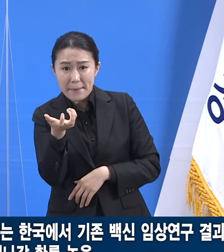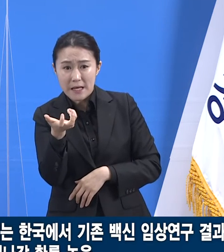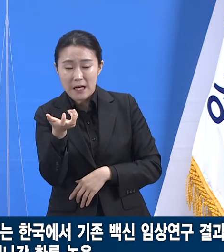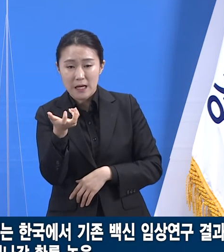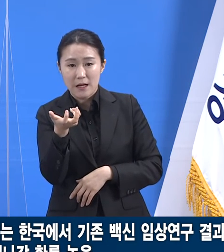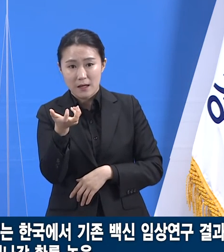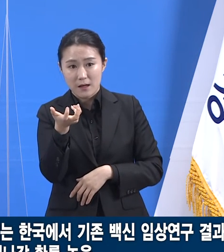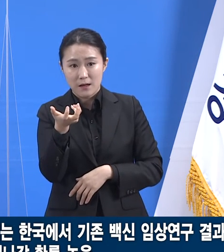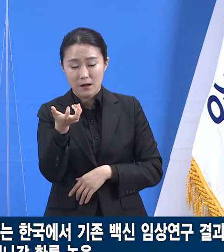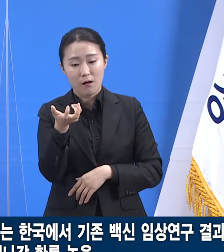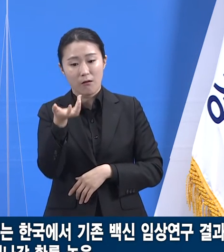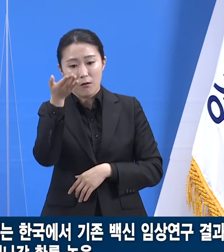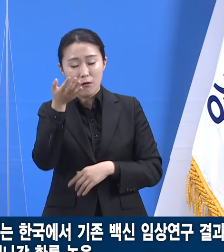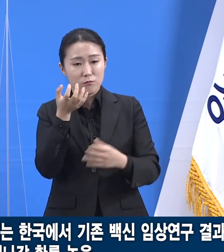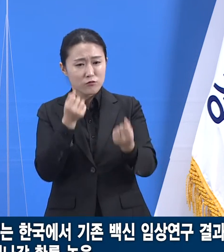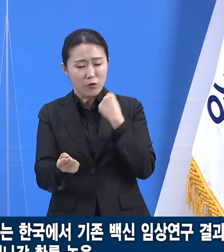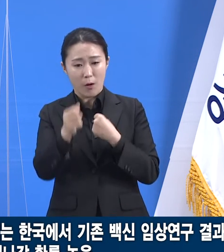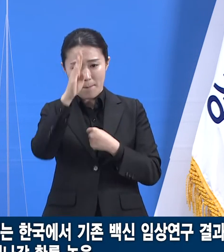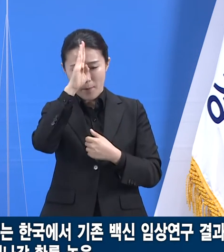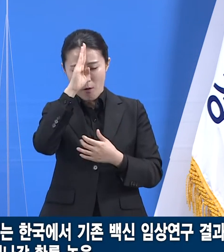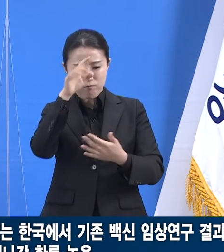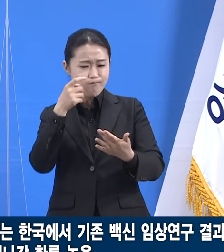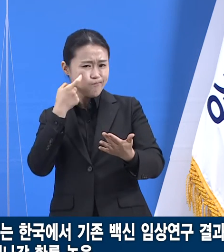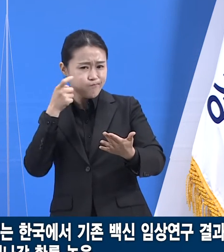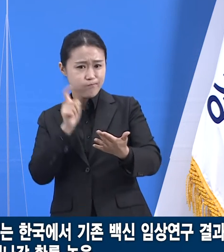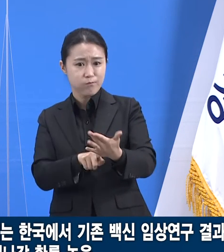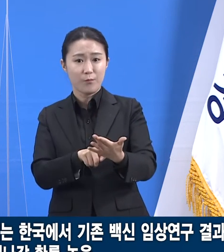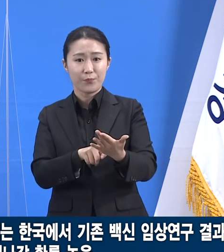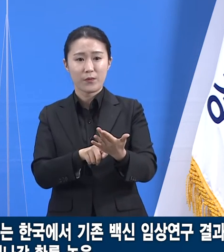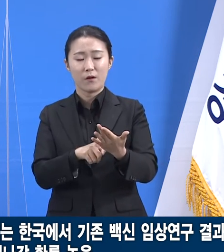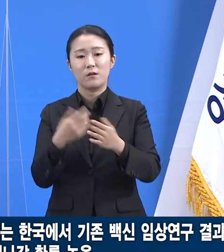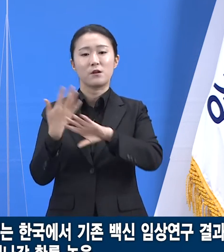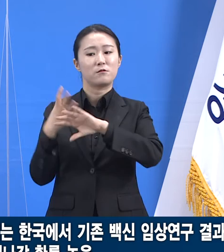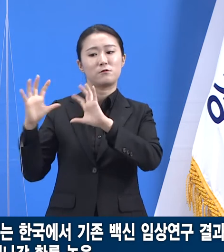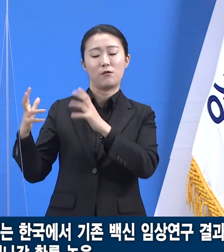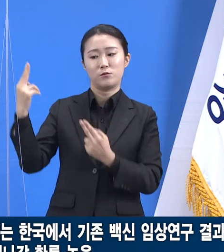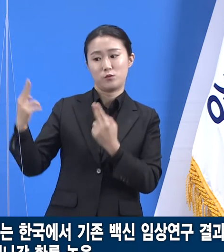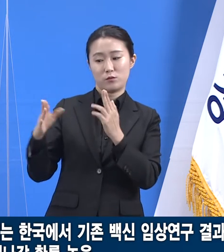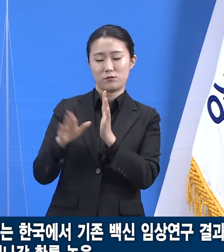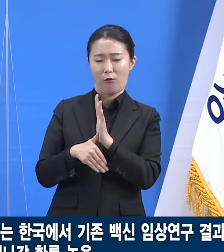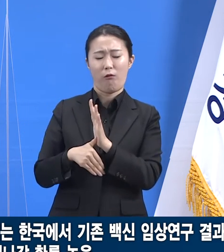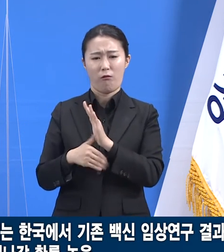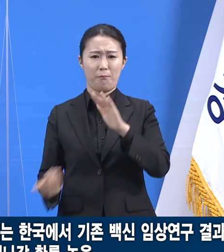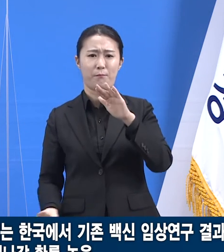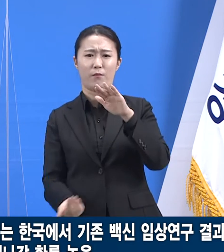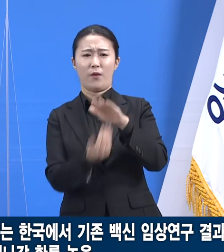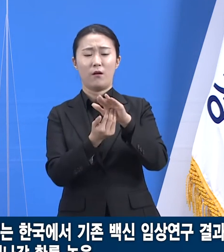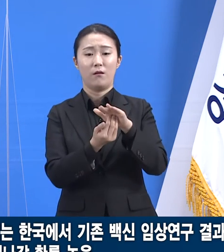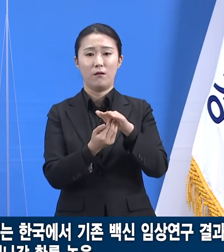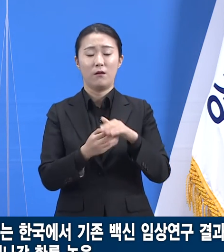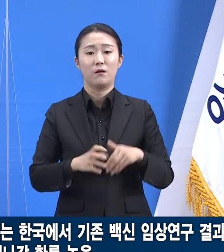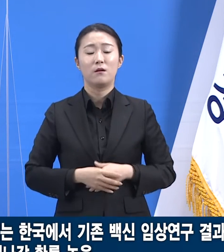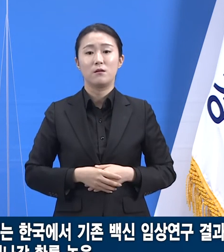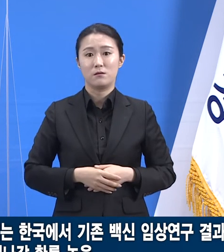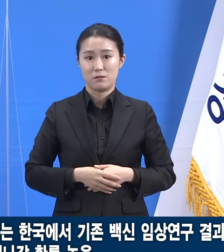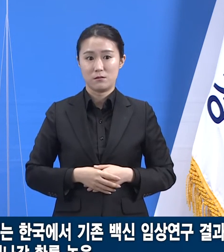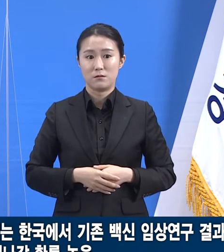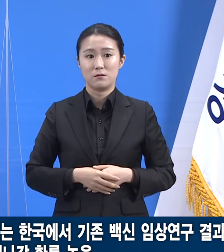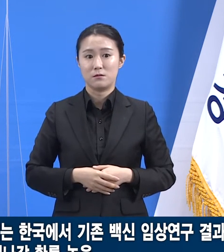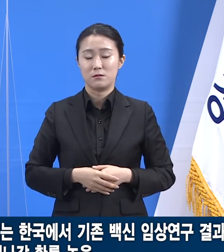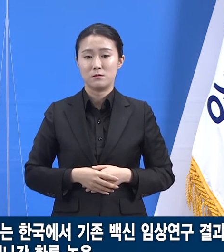기존의 백신 임상연구 결과와 다소 차이가 나는 경험을 할 수 있습니다. 그렇지만 너무 걱정할 필요는 없습니다.